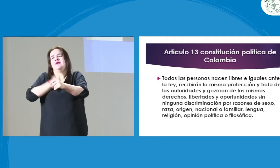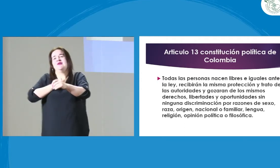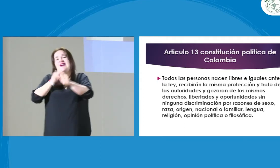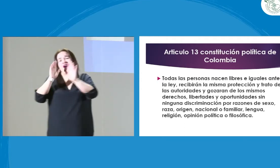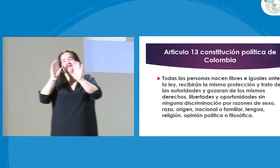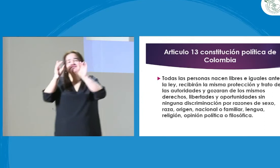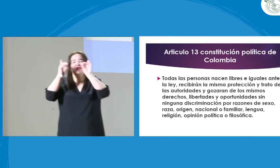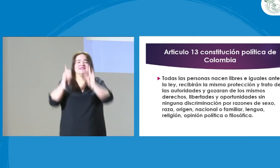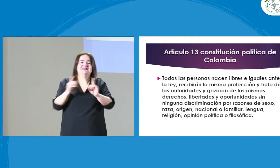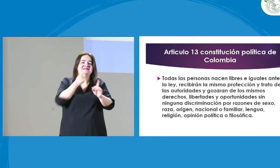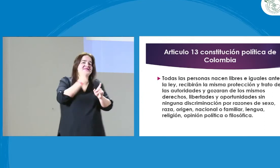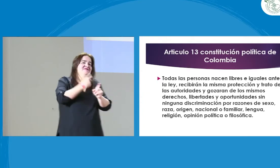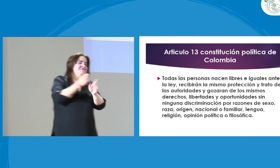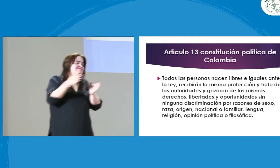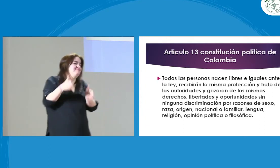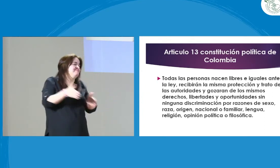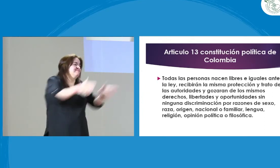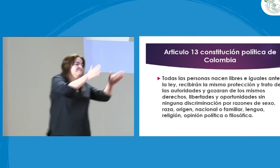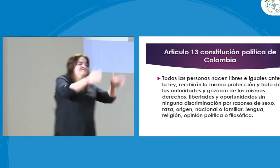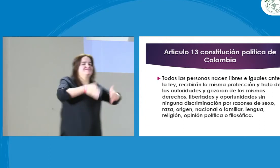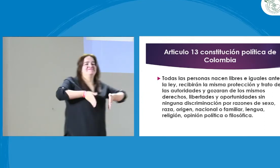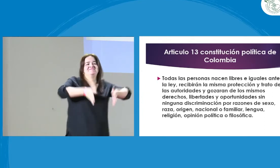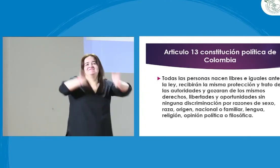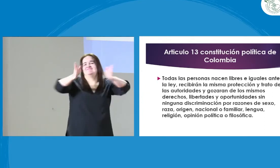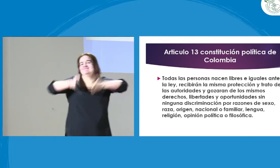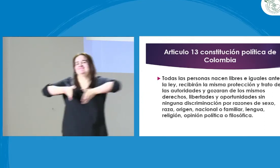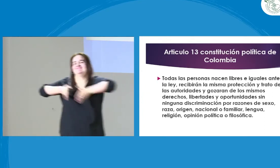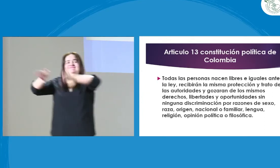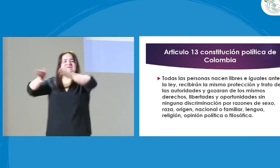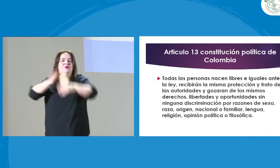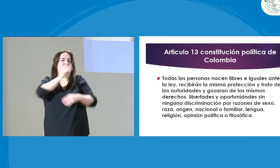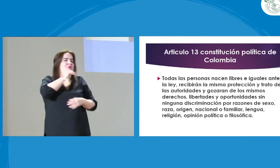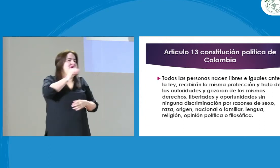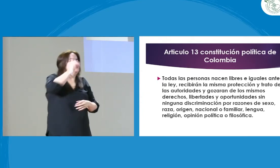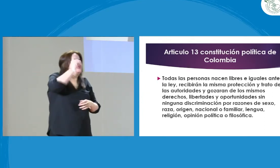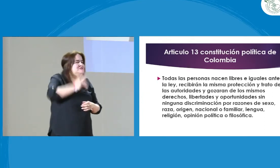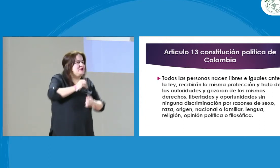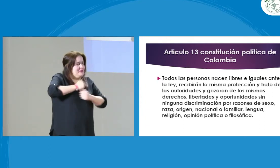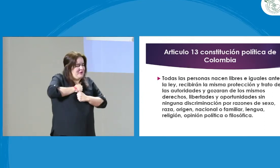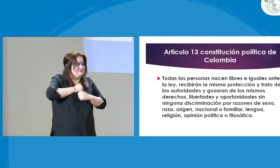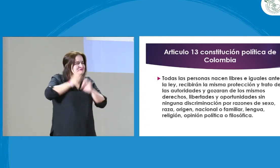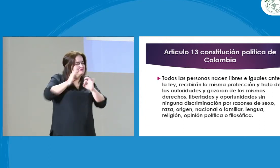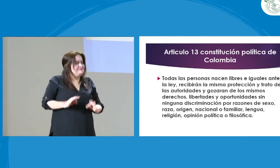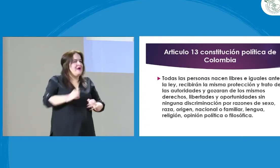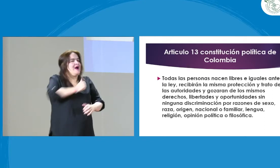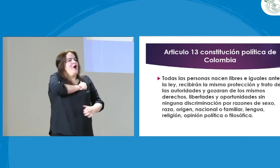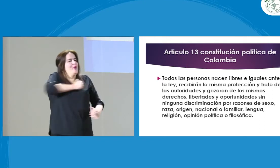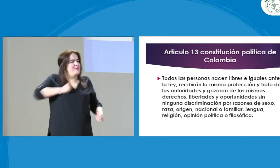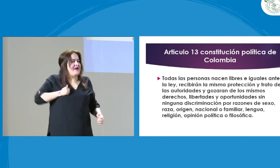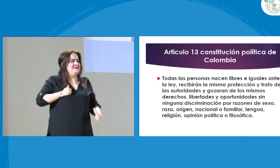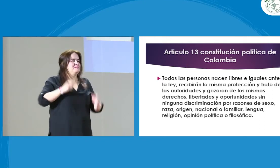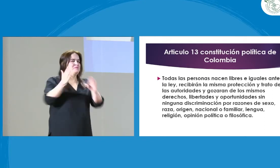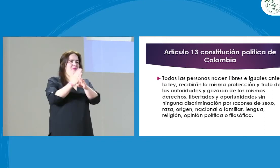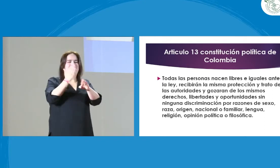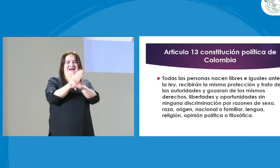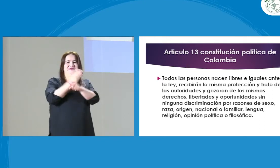orientaciones? Bueno, hay dificultades. Entonces digo, no, por aquí no fue, entonces me voy por otro lado. Entonces no hay una decisión propia,